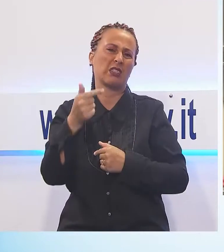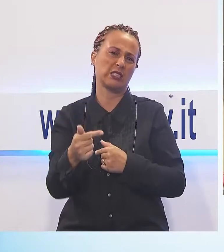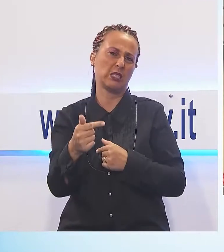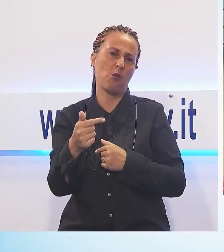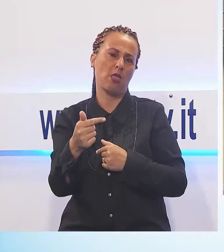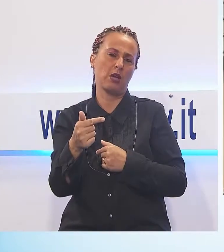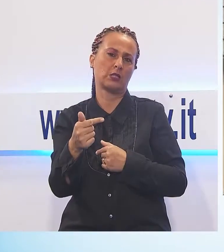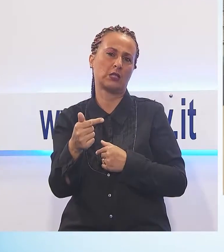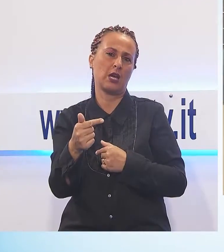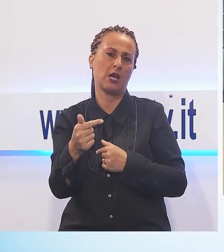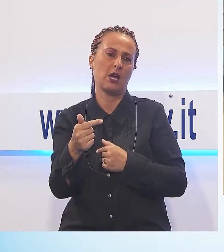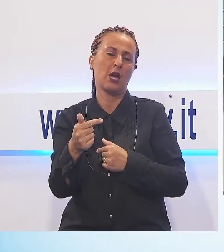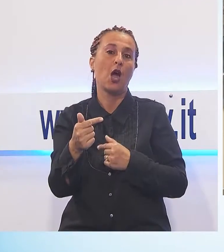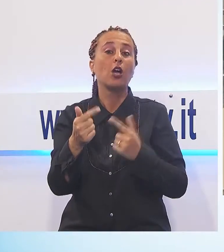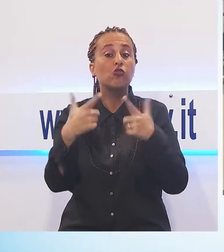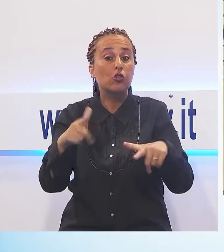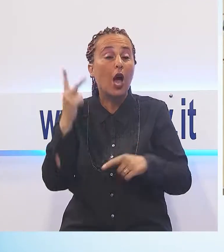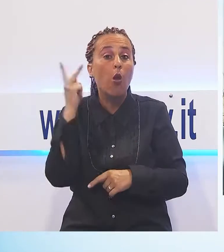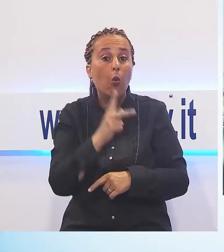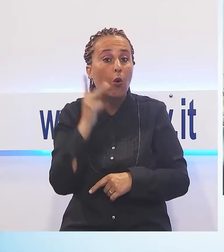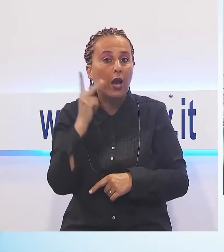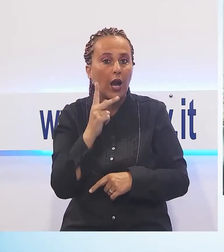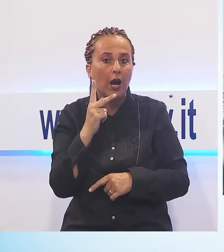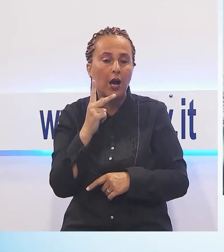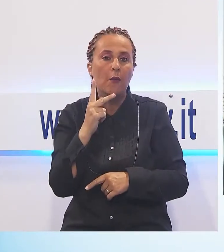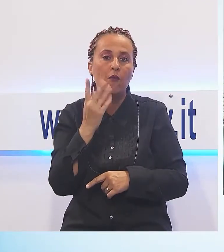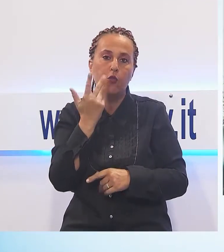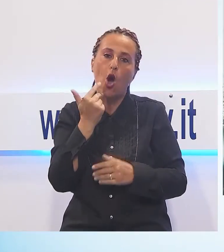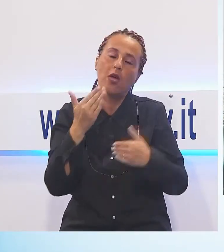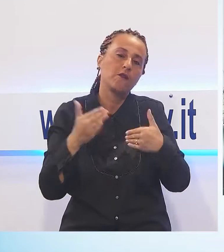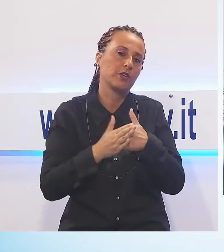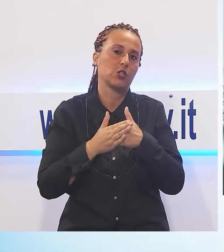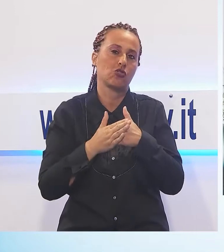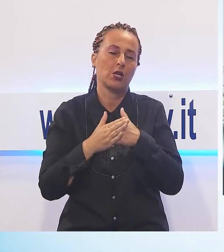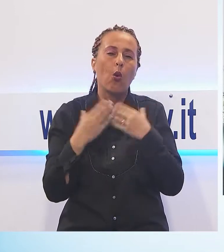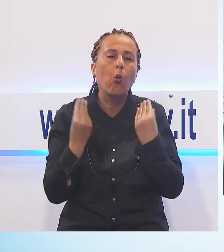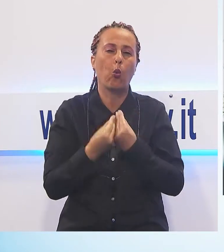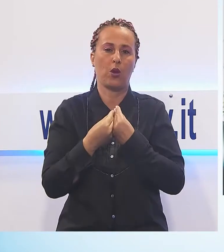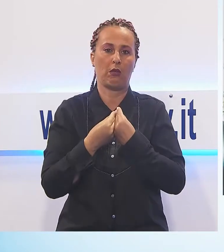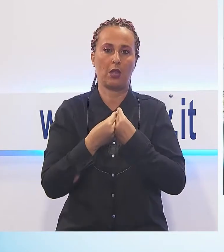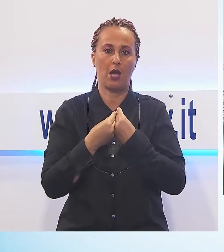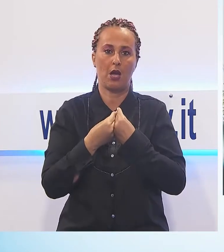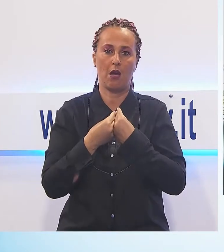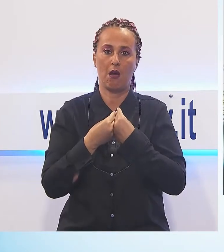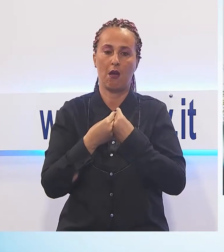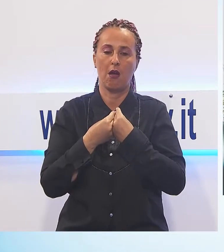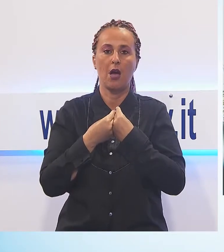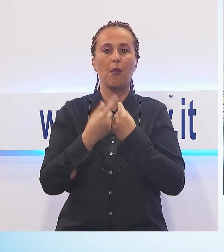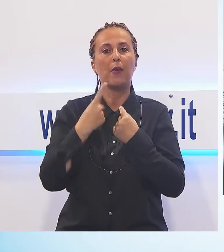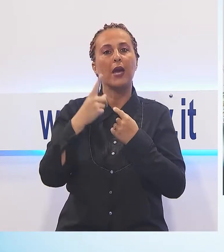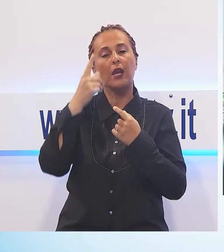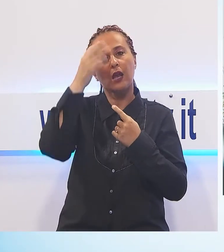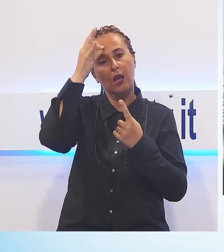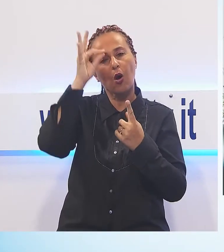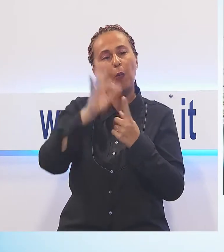momenti più complicati e più difficili sappia essere unita nel rispetto delle